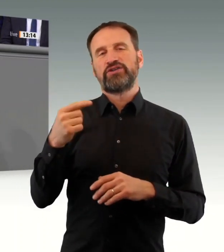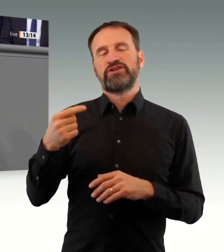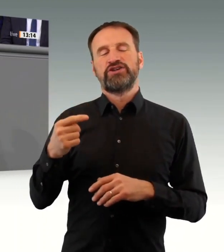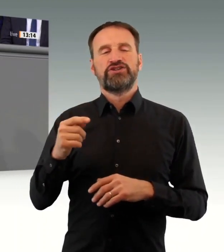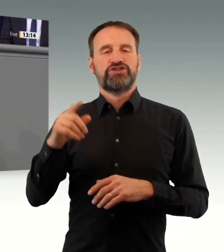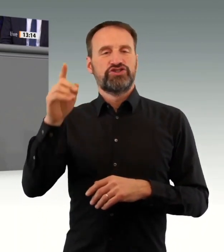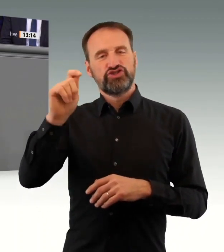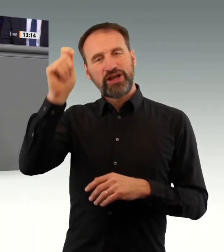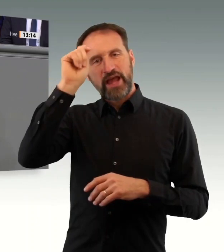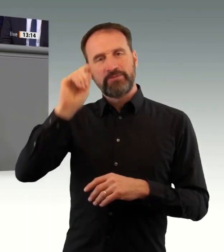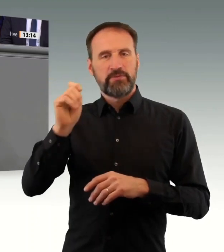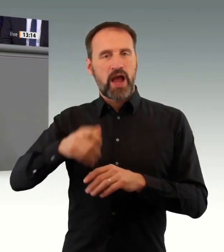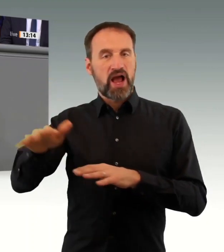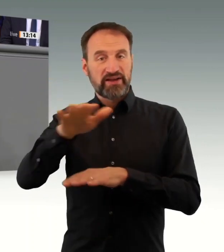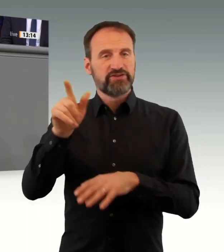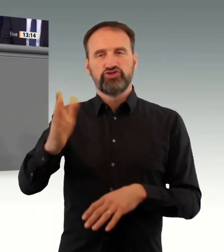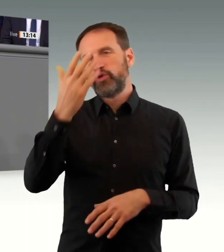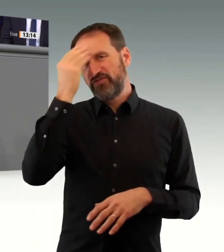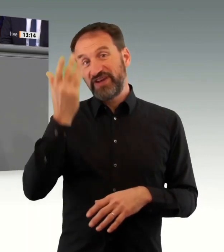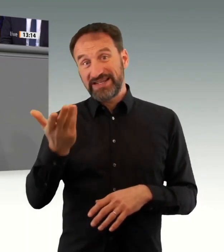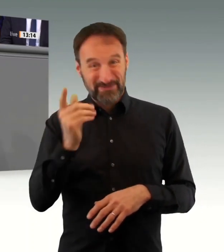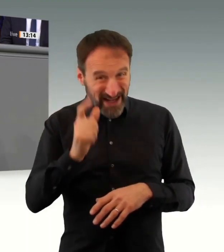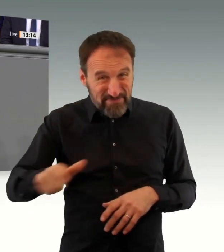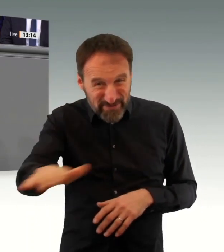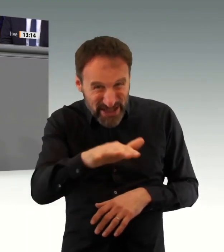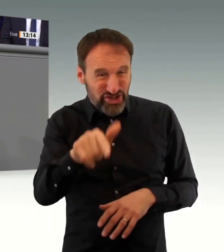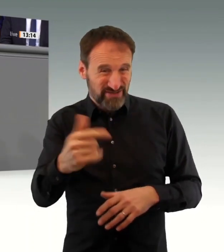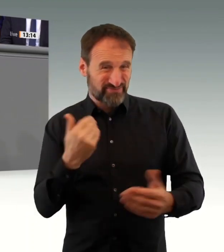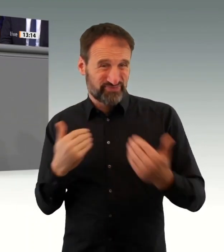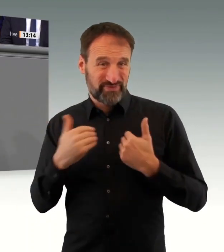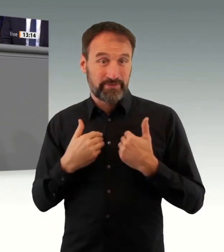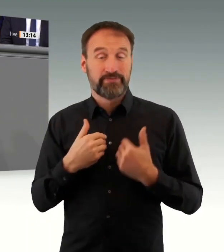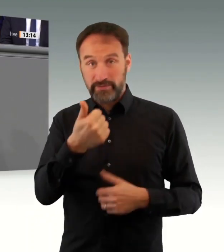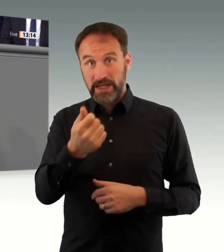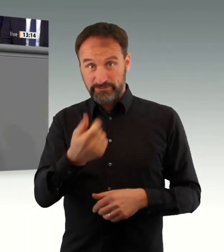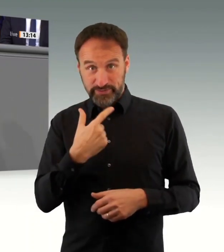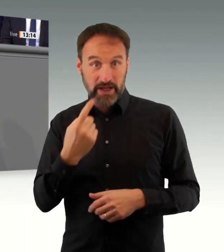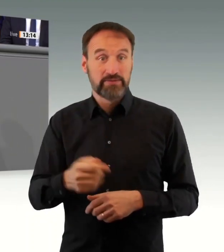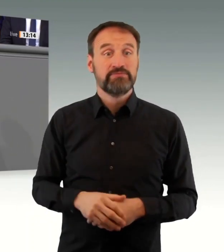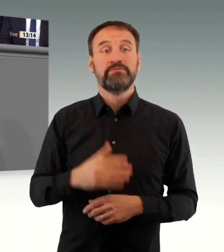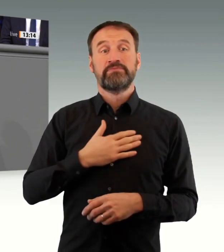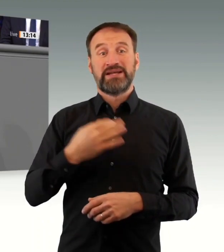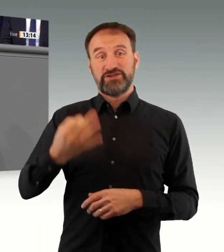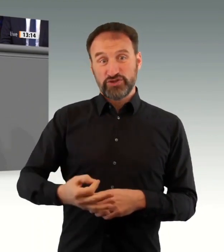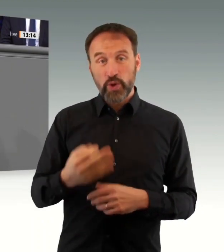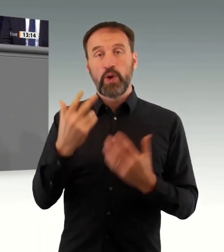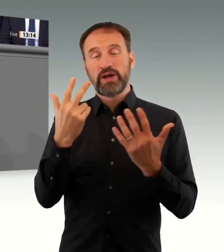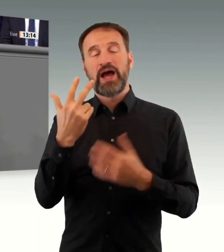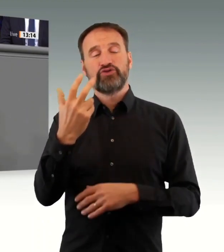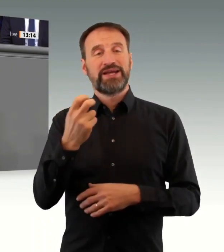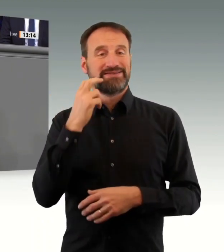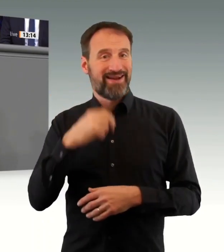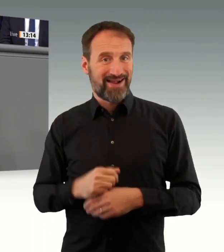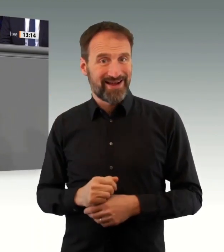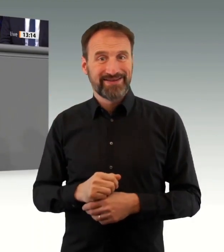verlassen. Wir sind Pflegeazubis. Viele von uns wollen sich nicht impfen lassen. Aus Sorge um unsere Patienten verzichten wir schon